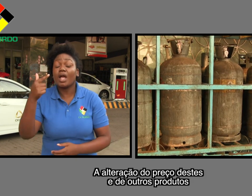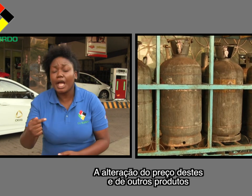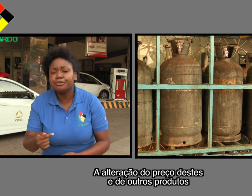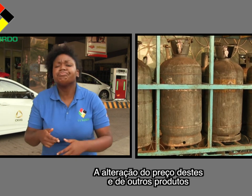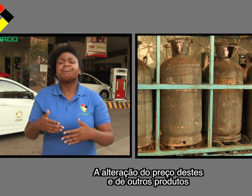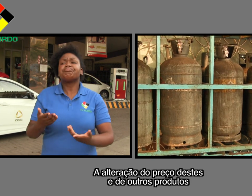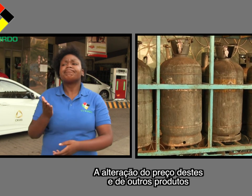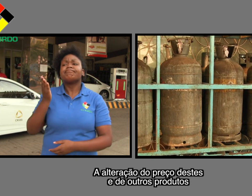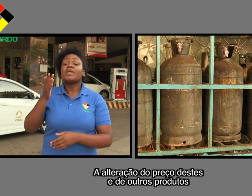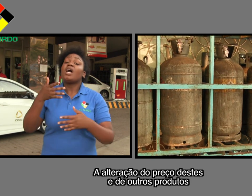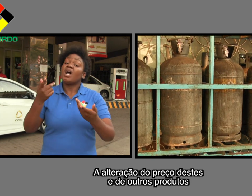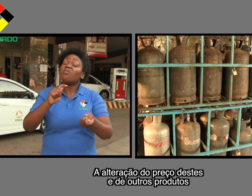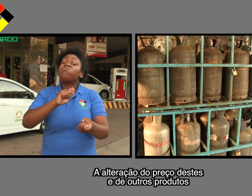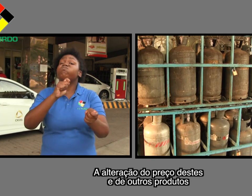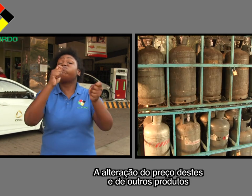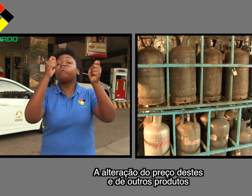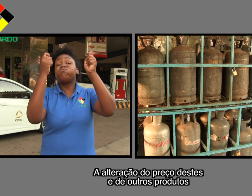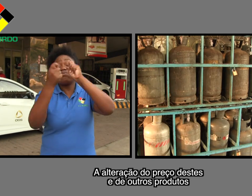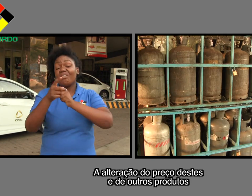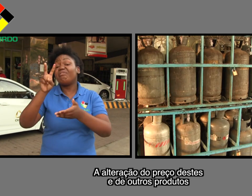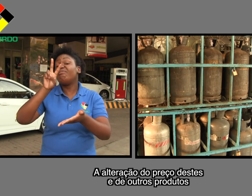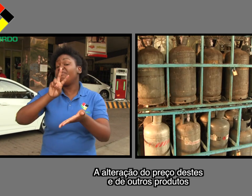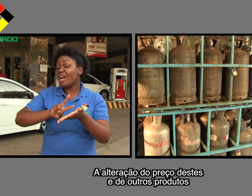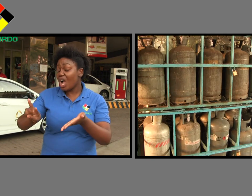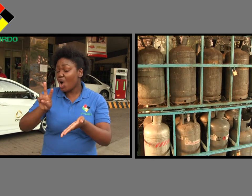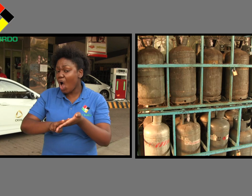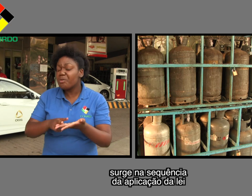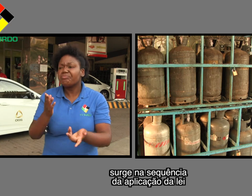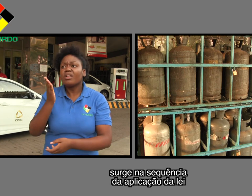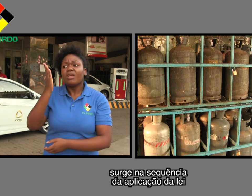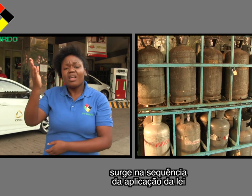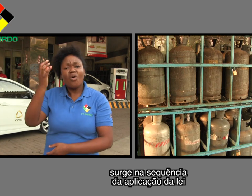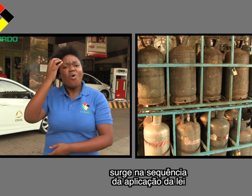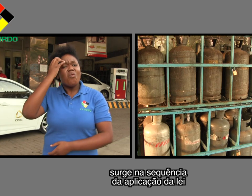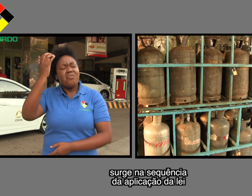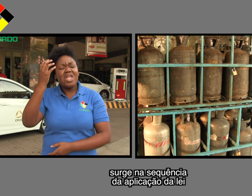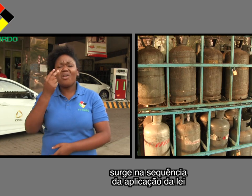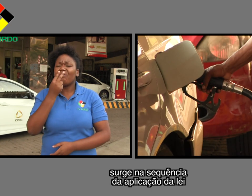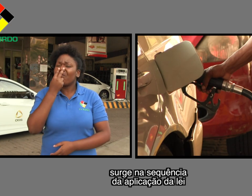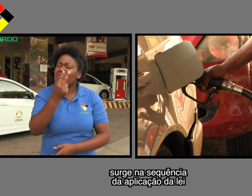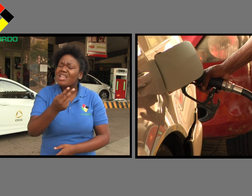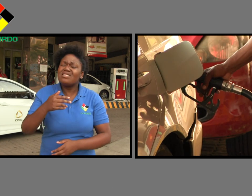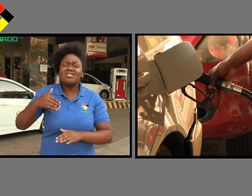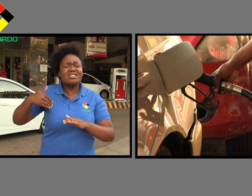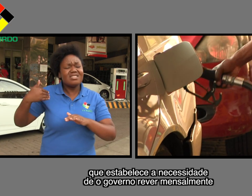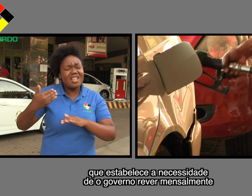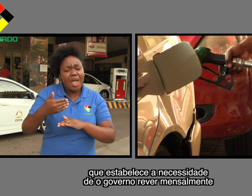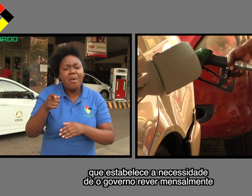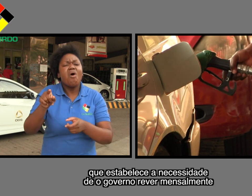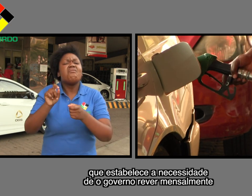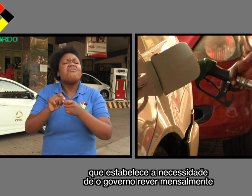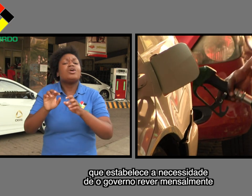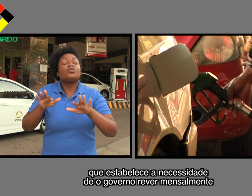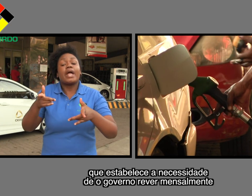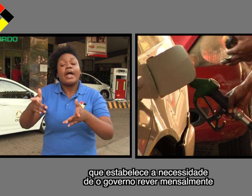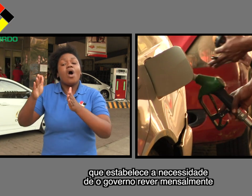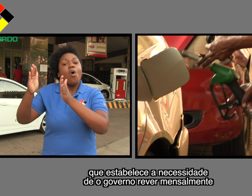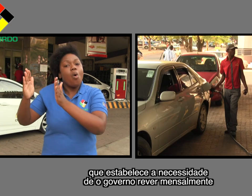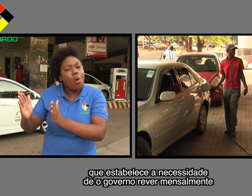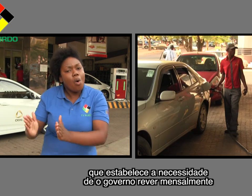A alteração do preço destes e de outros produtos surge na sequência da aplicação da lei, que estabelece a necessidade de o governo rever